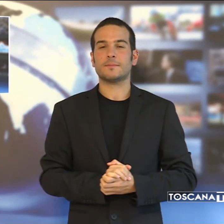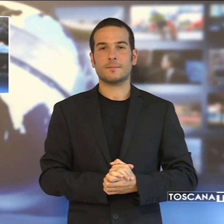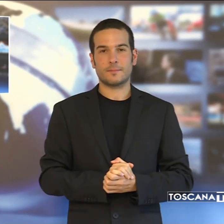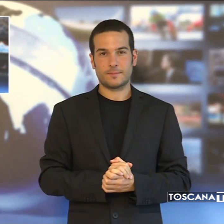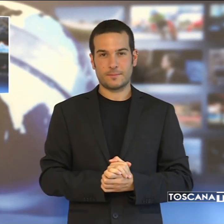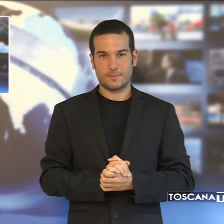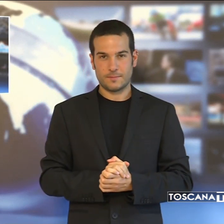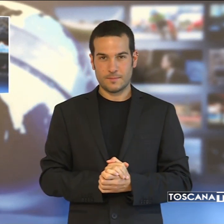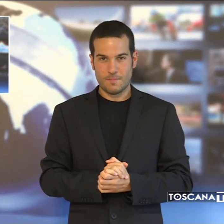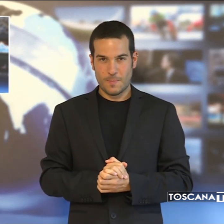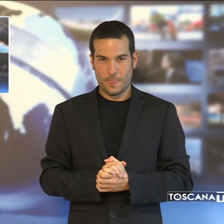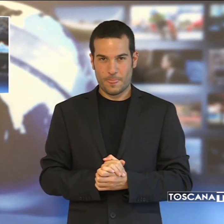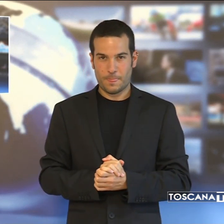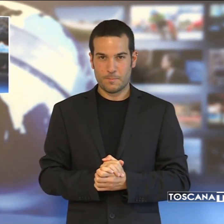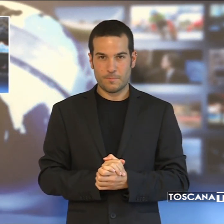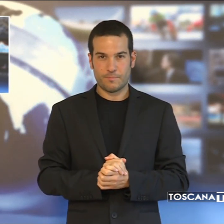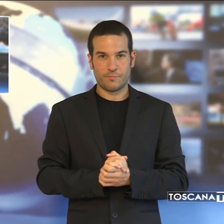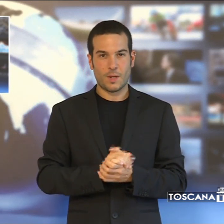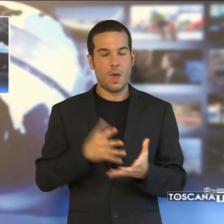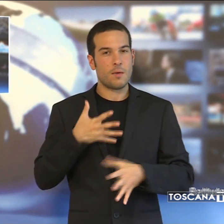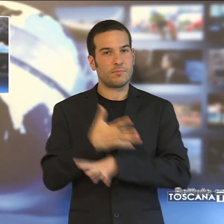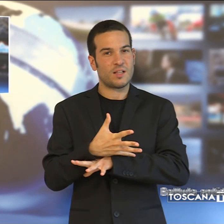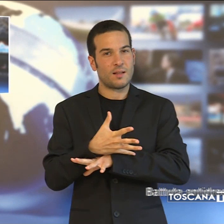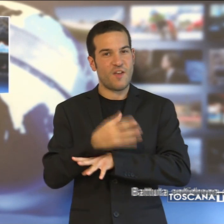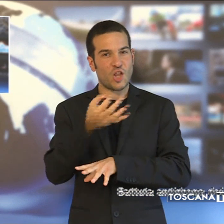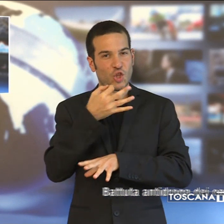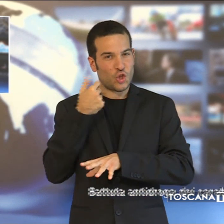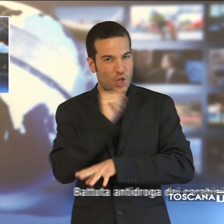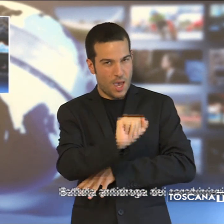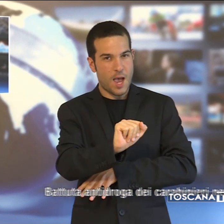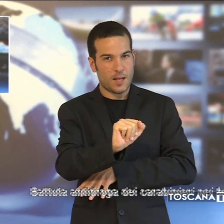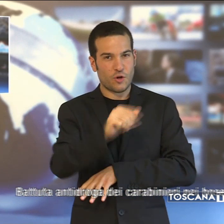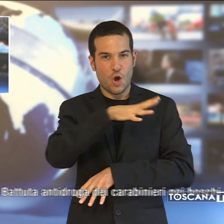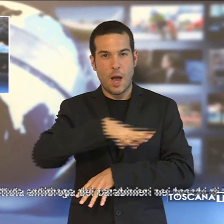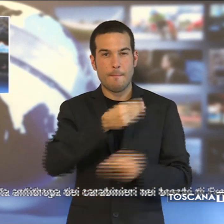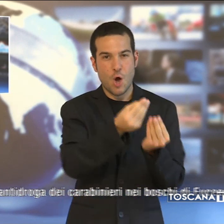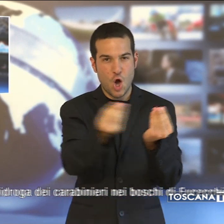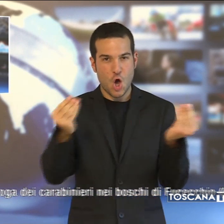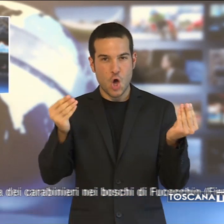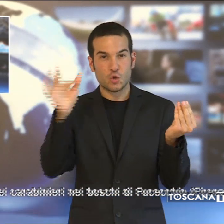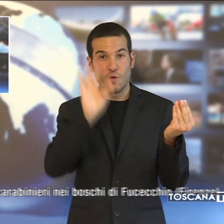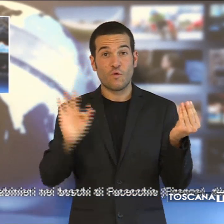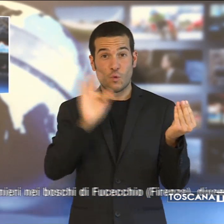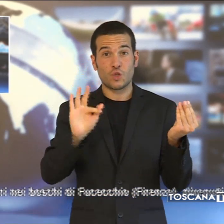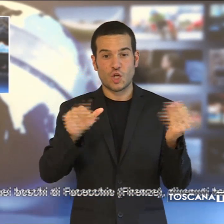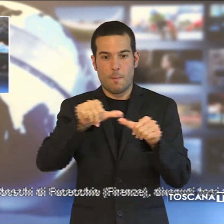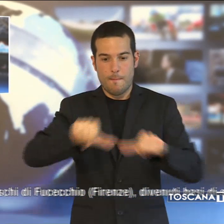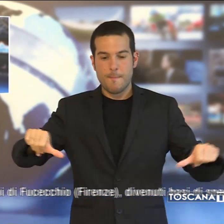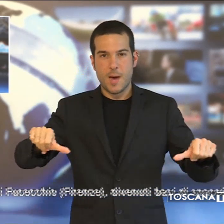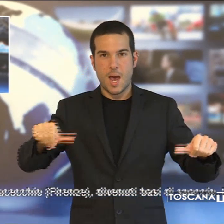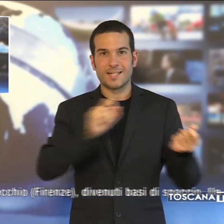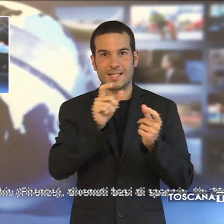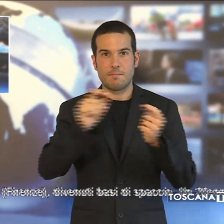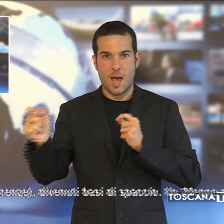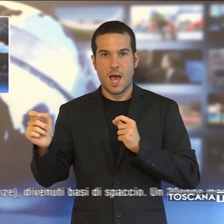Battuta antidroga dei carabinieri nei boschi di Fucecchio, divenuti base di spaccio. Un